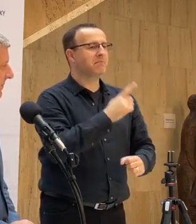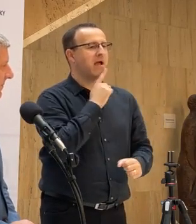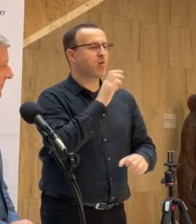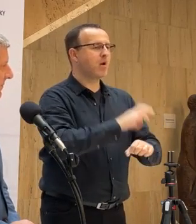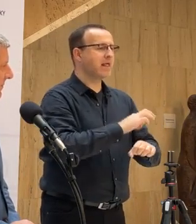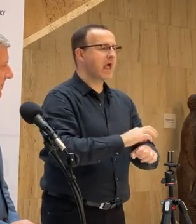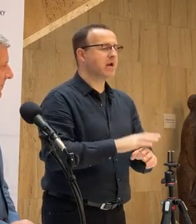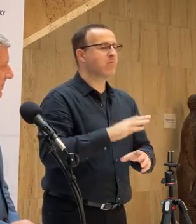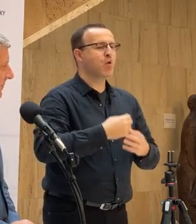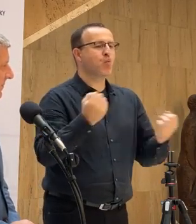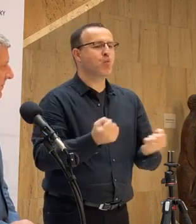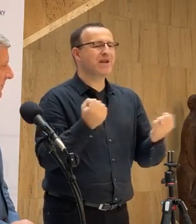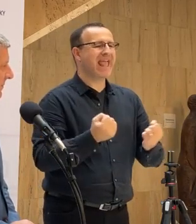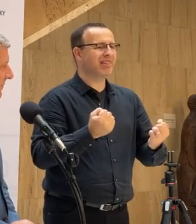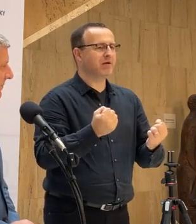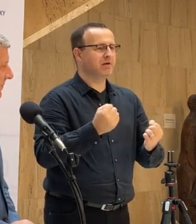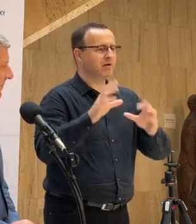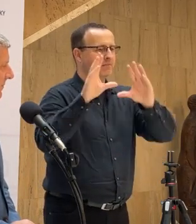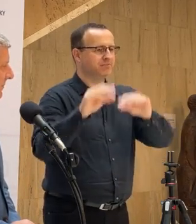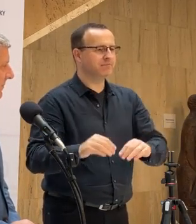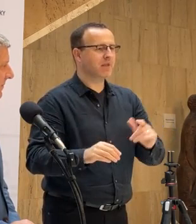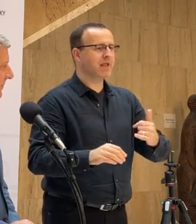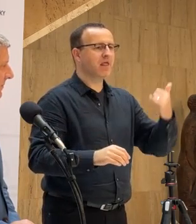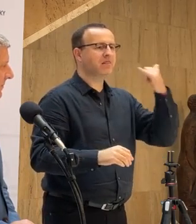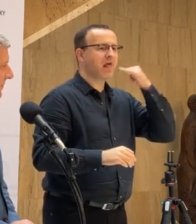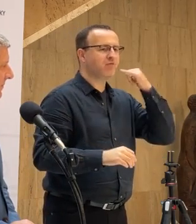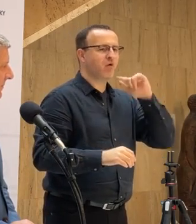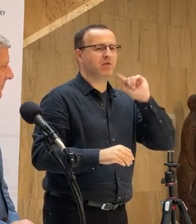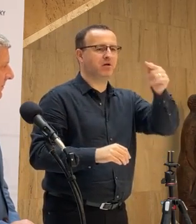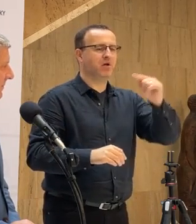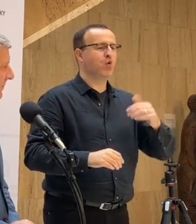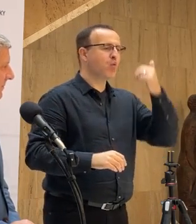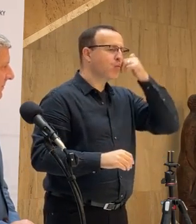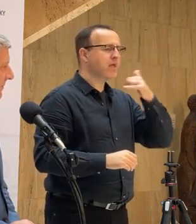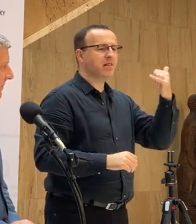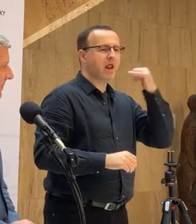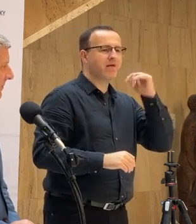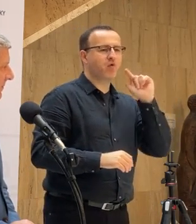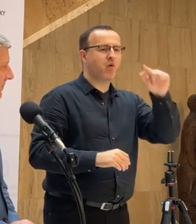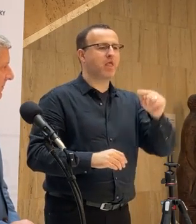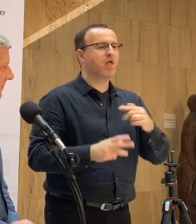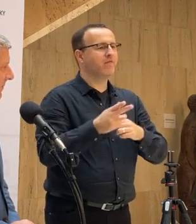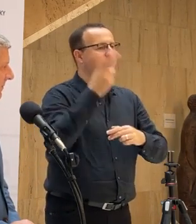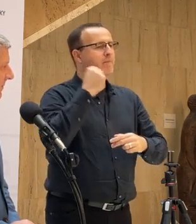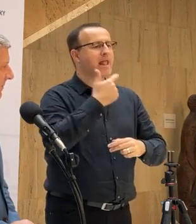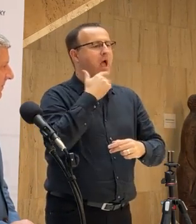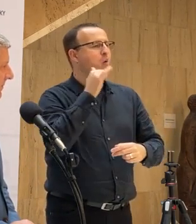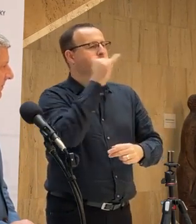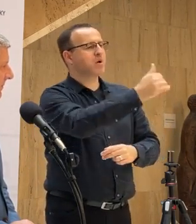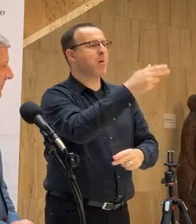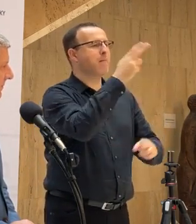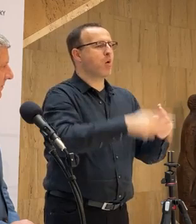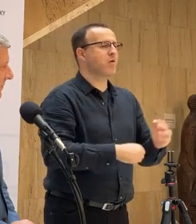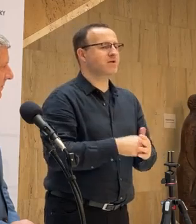odbremenený urgent, aby vznikla tzv. telefonická linka, kde budú ľudia telefonovať predtým, ako pôjdu na pohotovosť a tam im bude